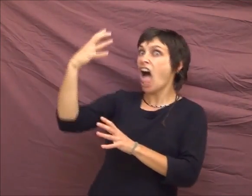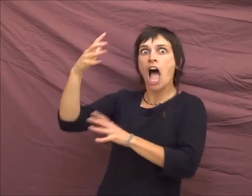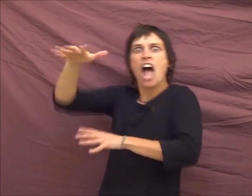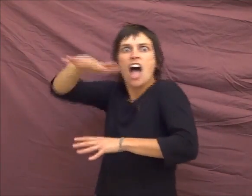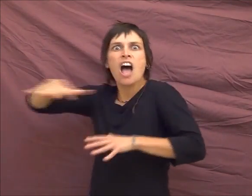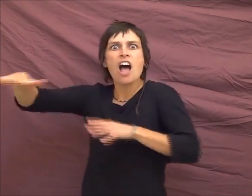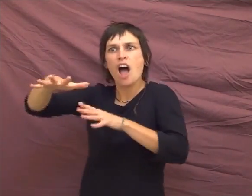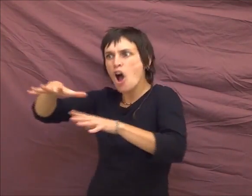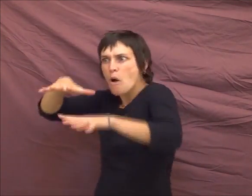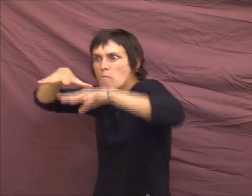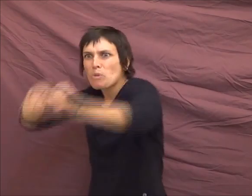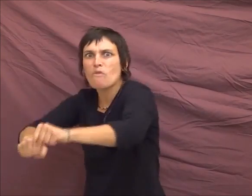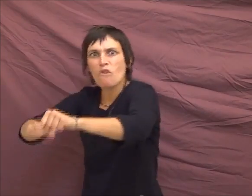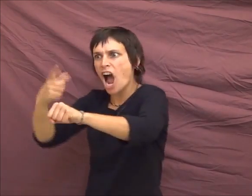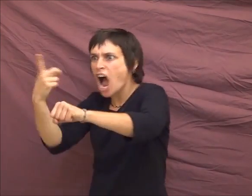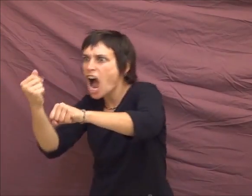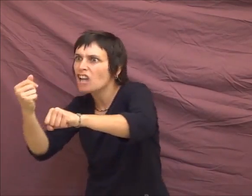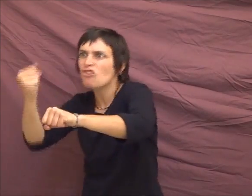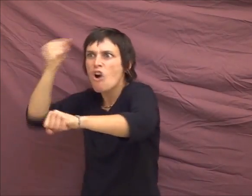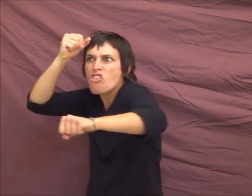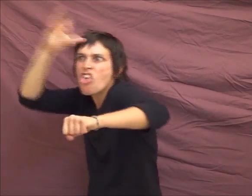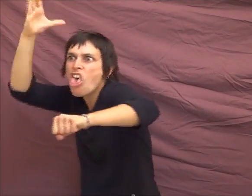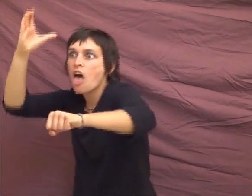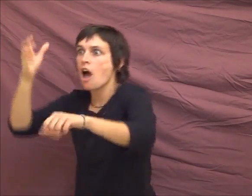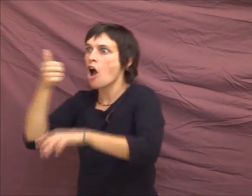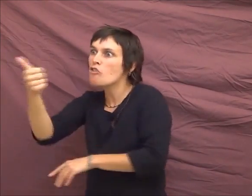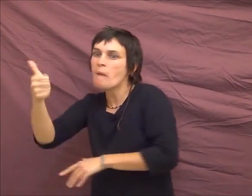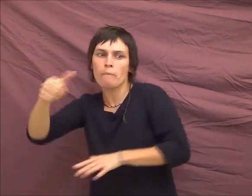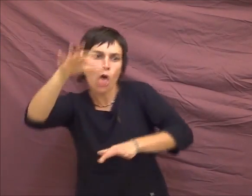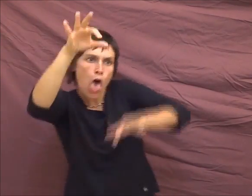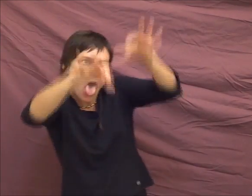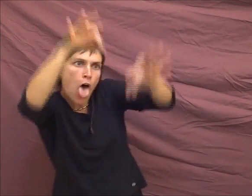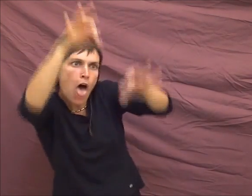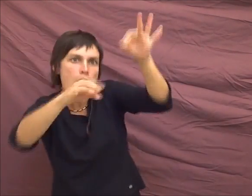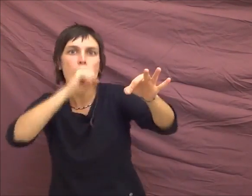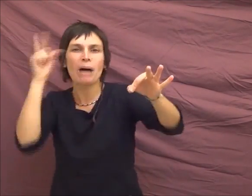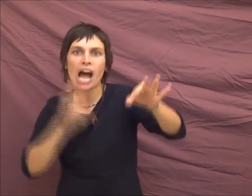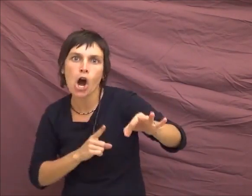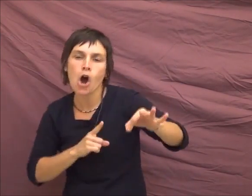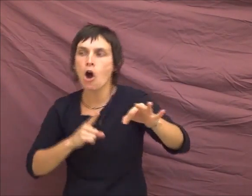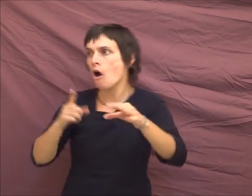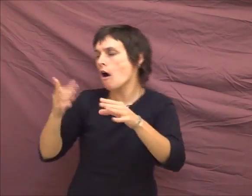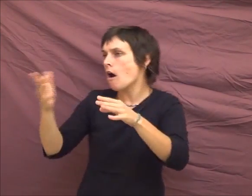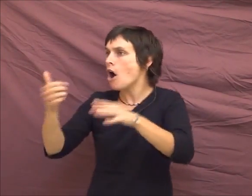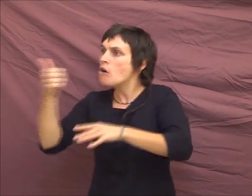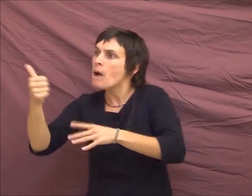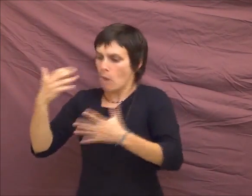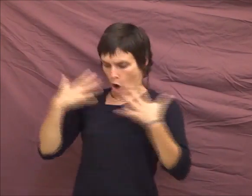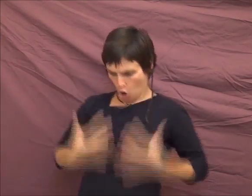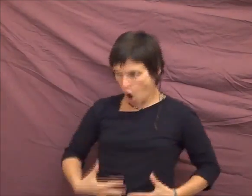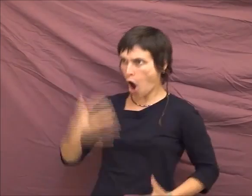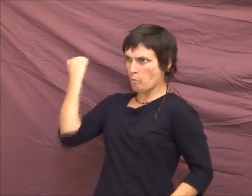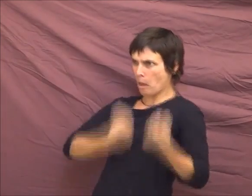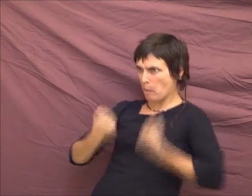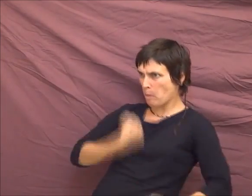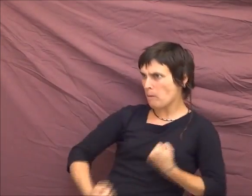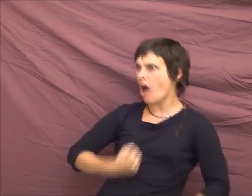le savoir, le fric et le pouvoir, s'est permis de mentir à tes parents, s'est permis de massacrer ton corps, t'as cassé ta sexualité,